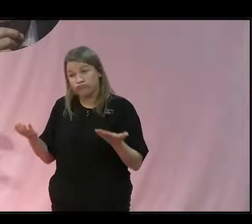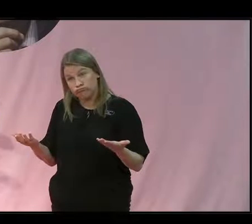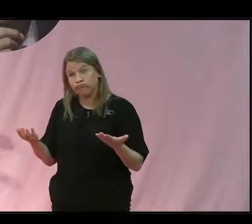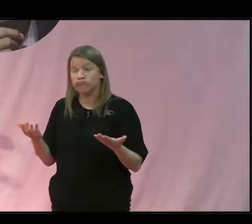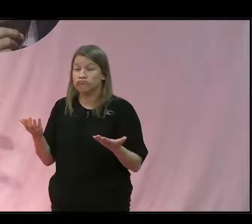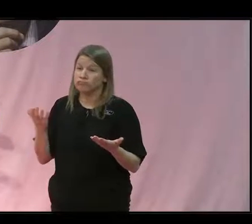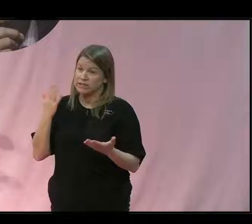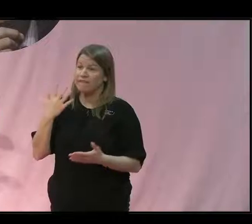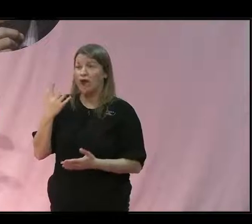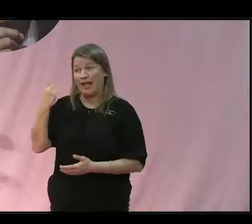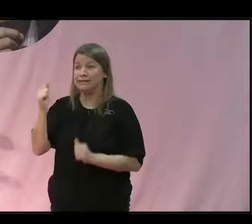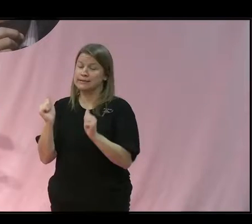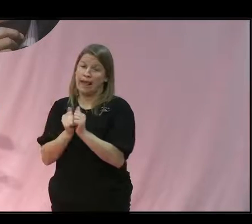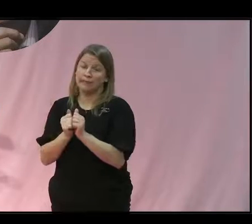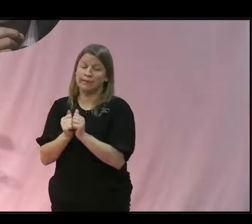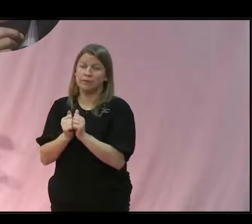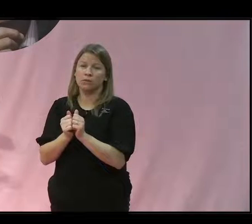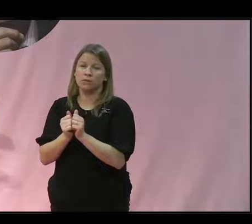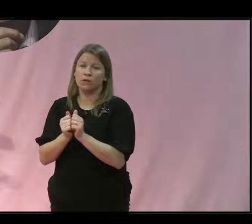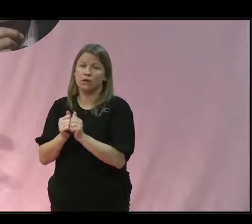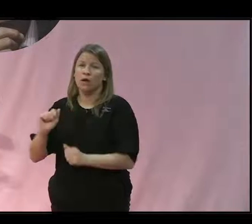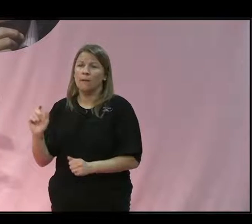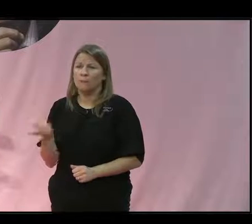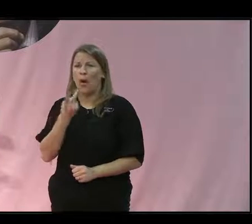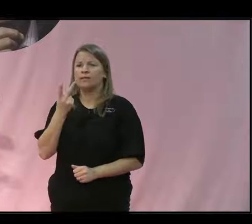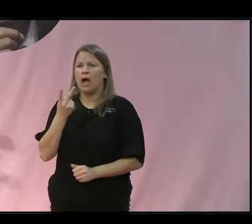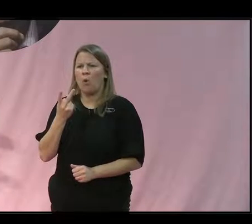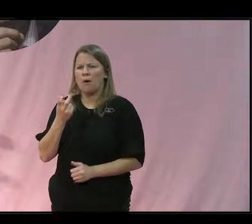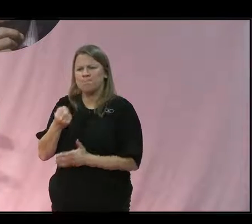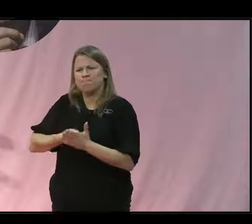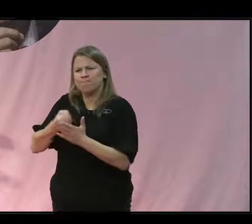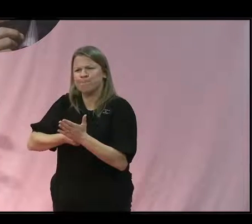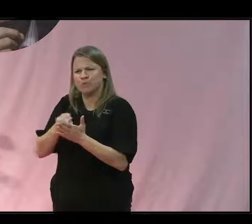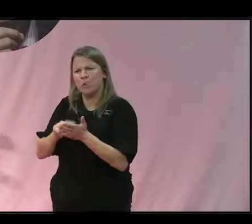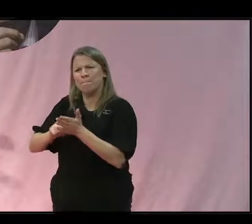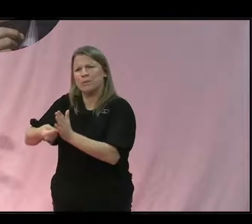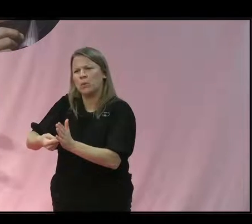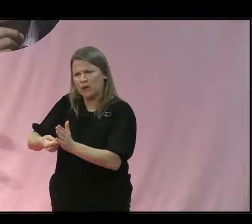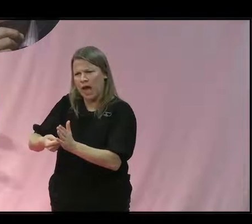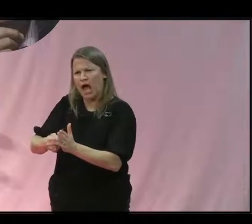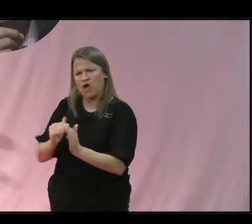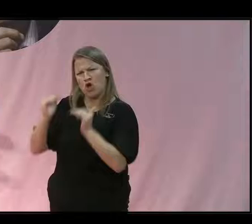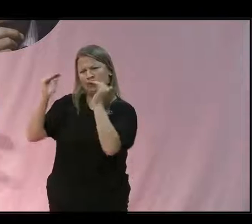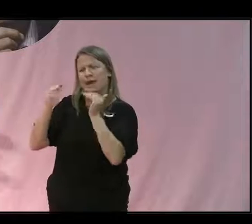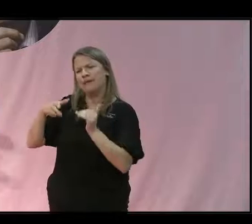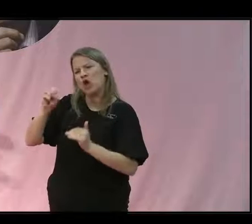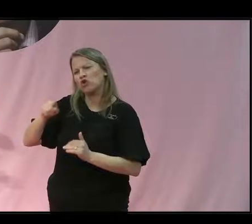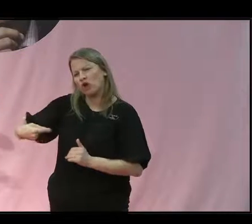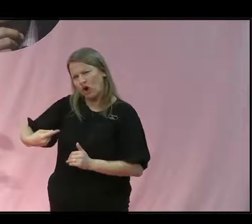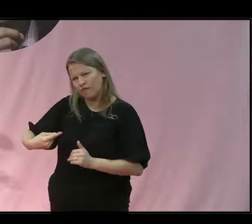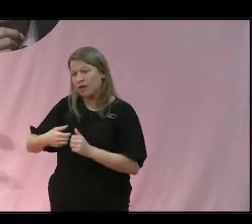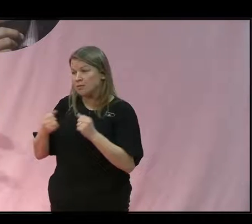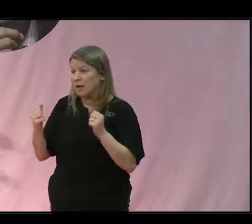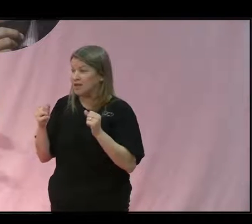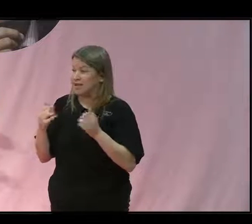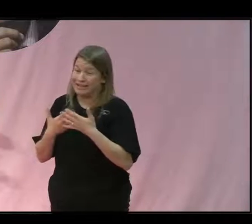kunna använda som ett sätt att både då trycka på för att ställa högre miljökrav. Men samtidigt handlar